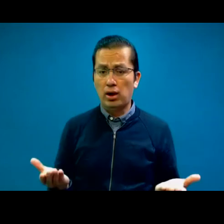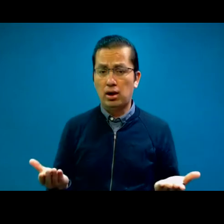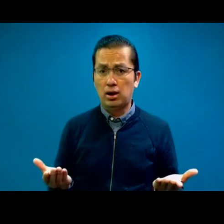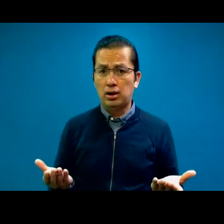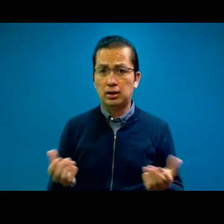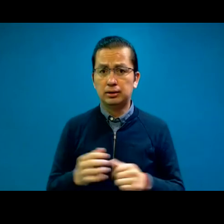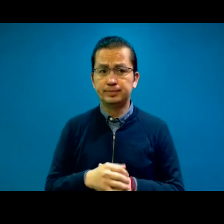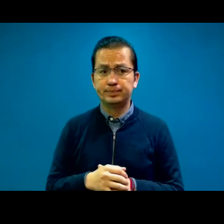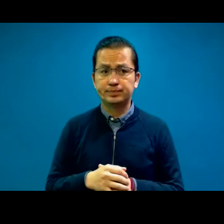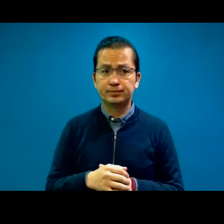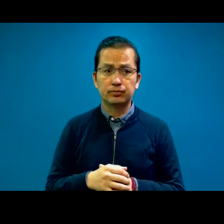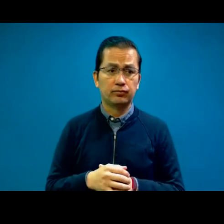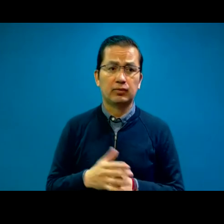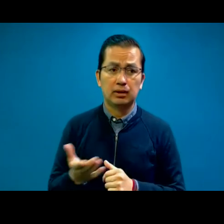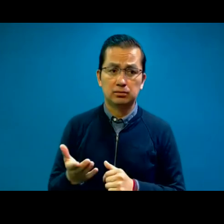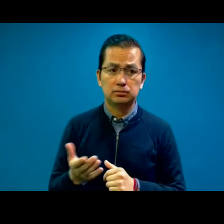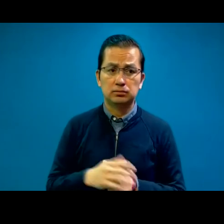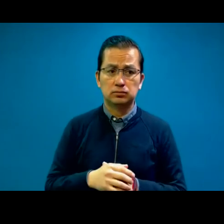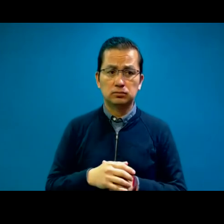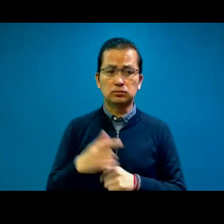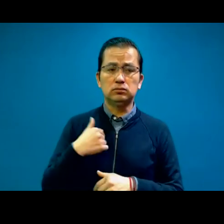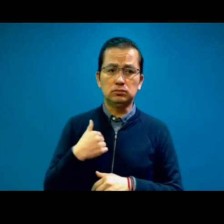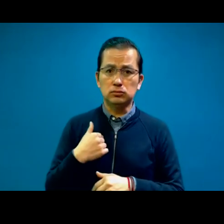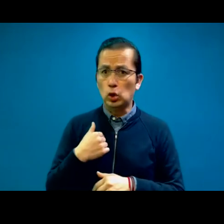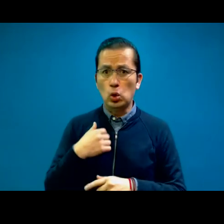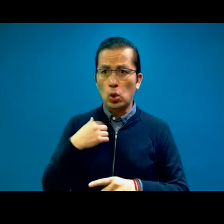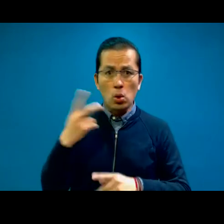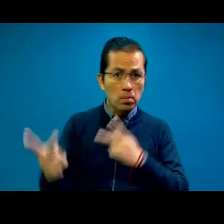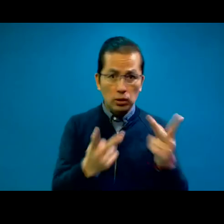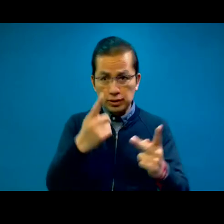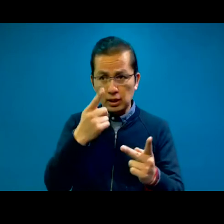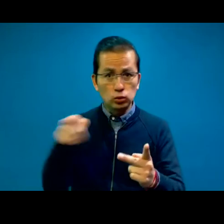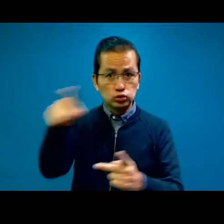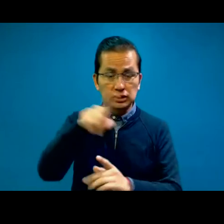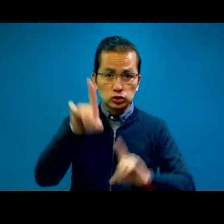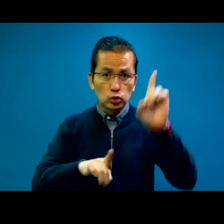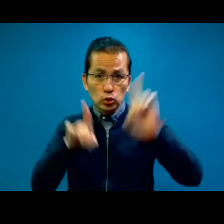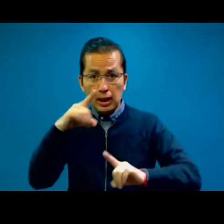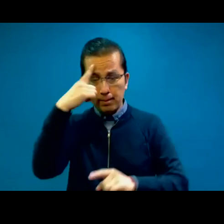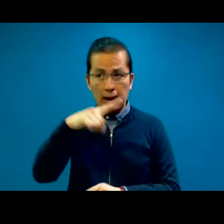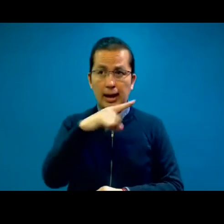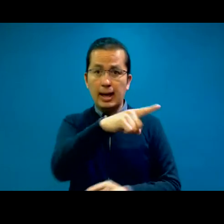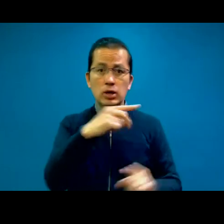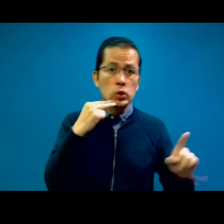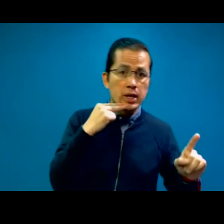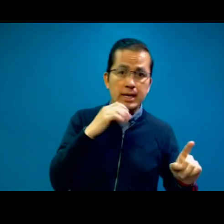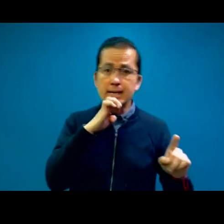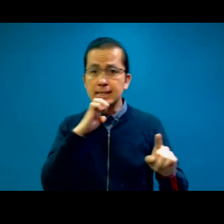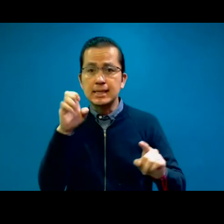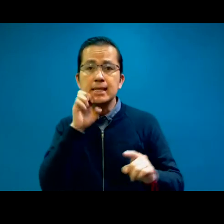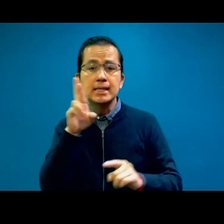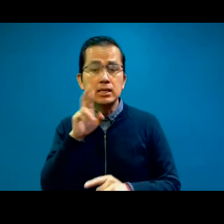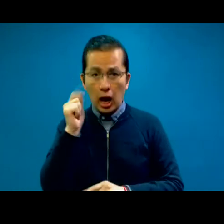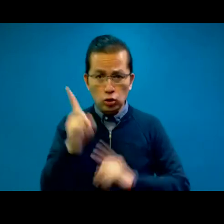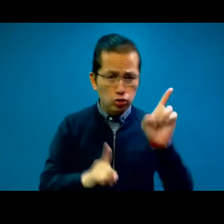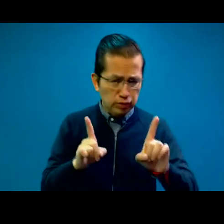de cualquier forma, no pregunte si había dudas para Noé, para Eric y para Erika, pero aquí siguen, si tienen ustedes, en